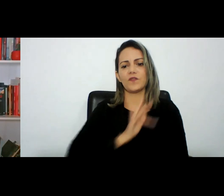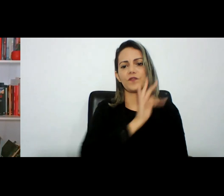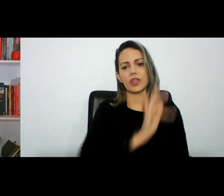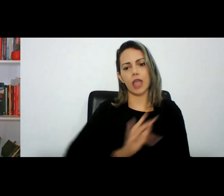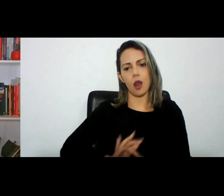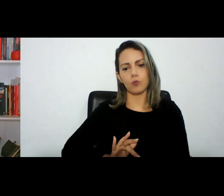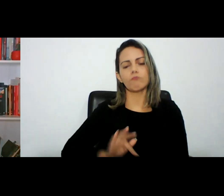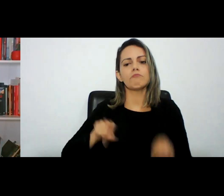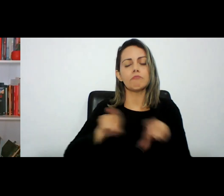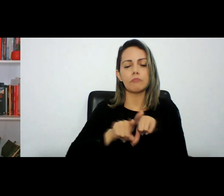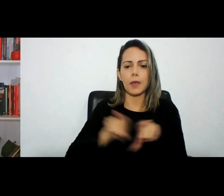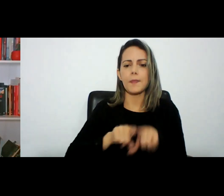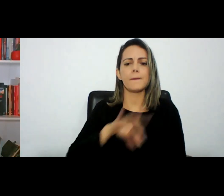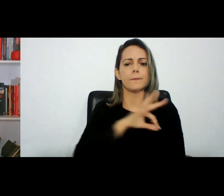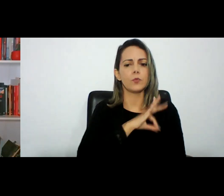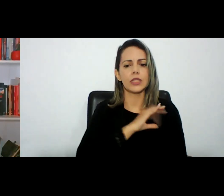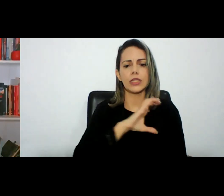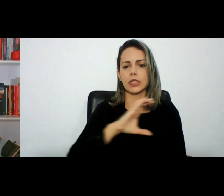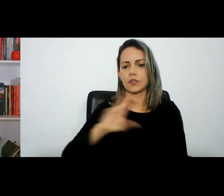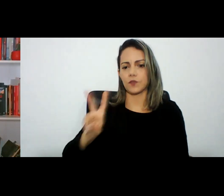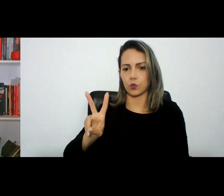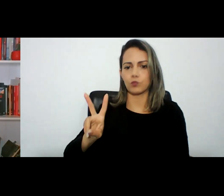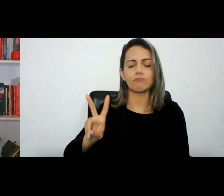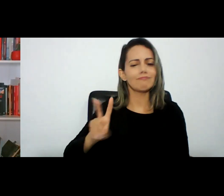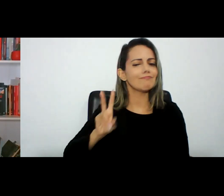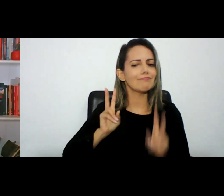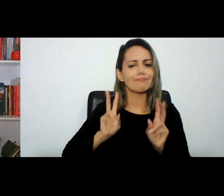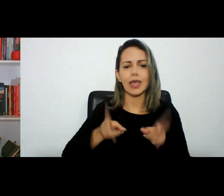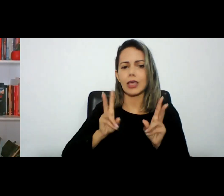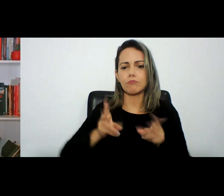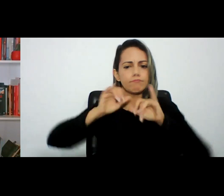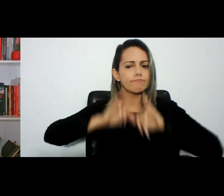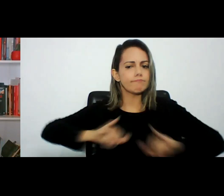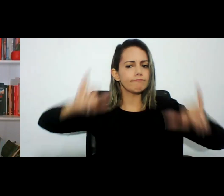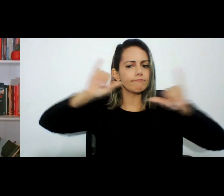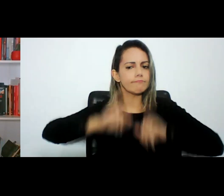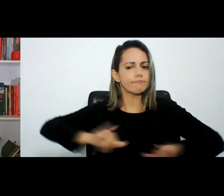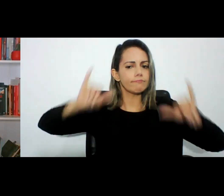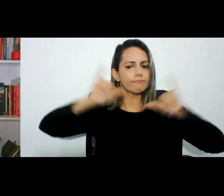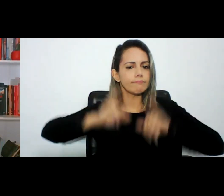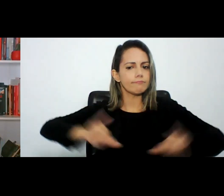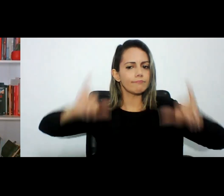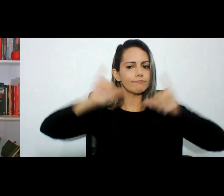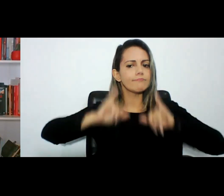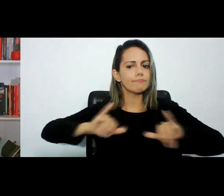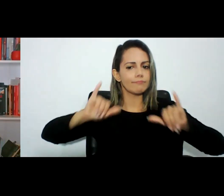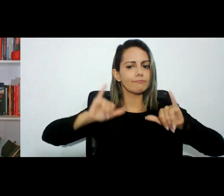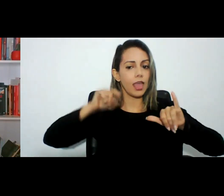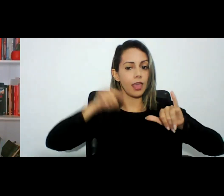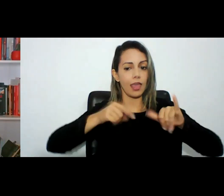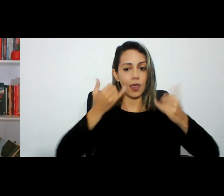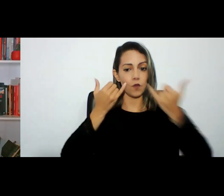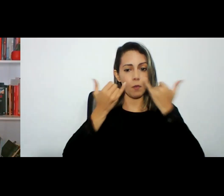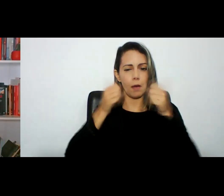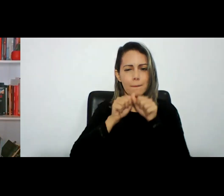civil das polícias judiciárias cada vez mais impulsionando esse meio de obtenção de prova